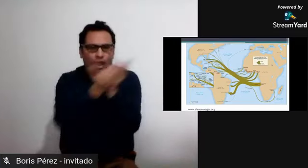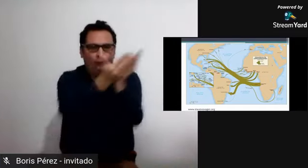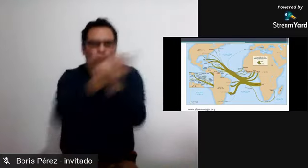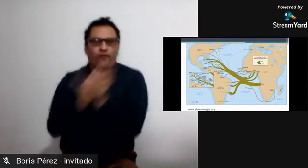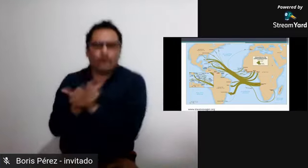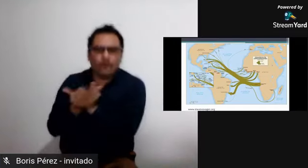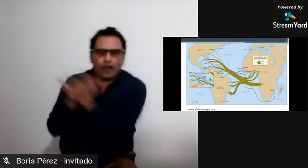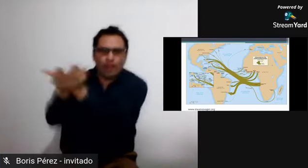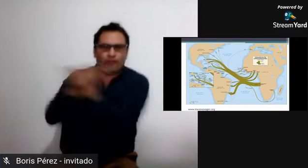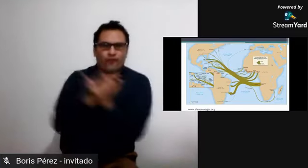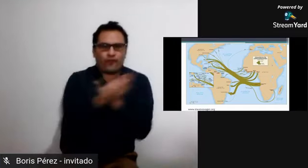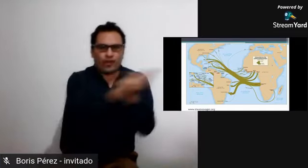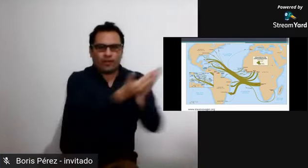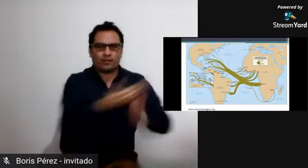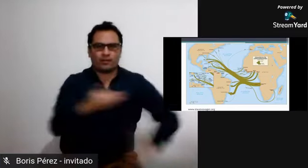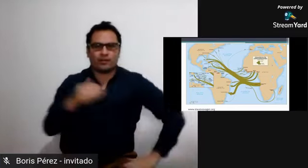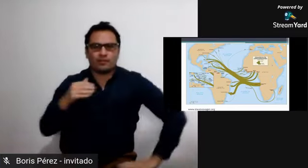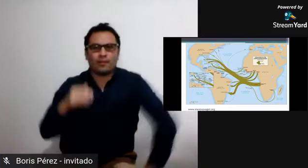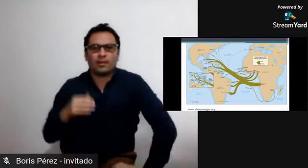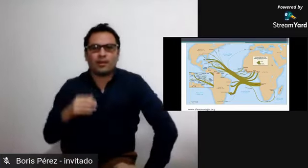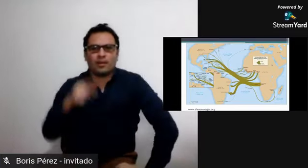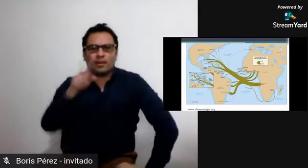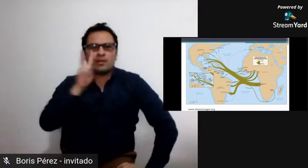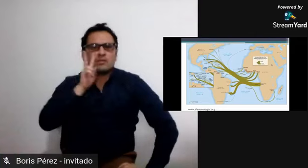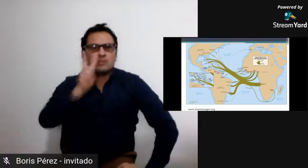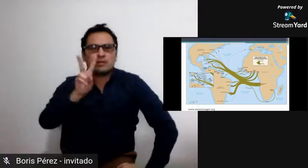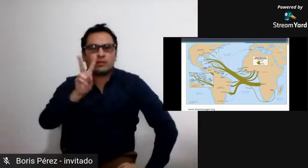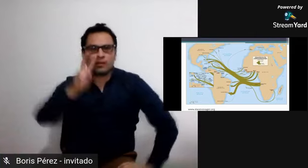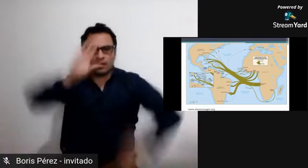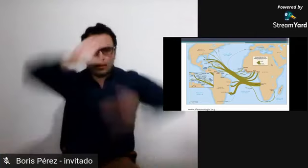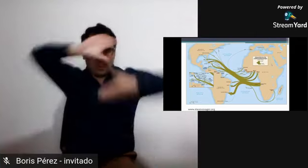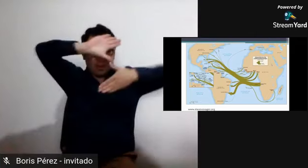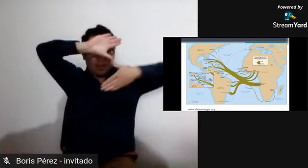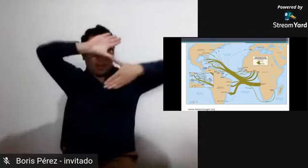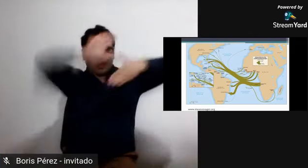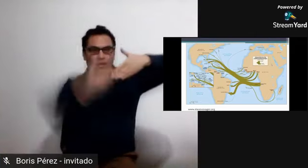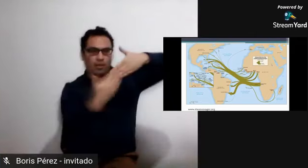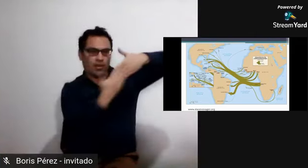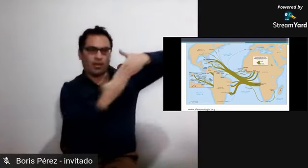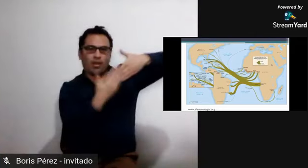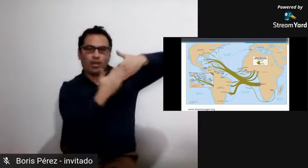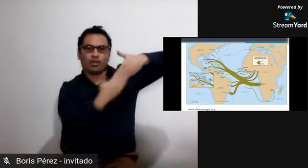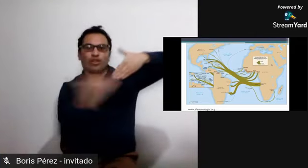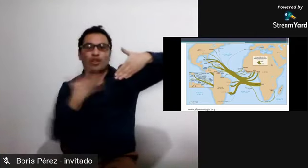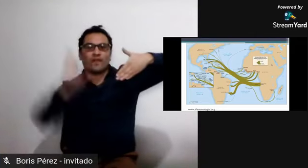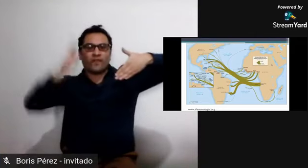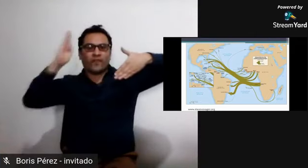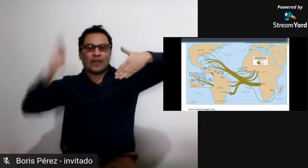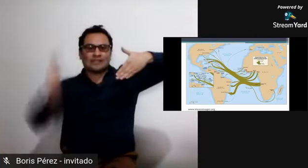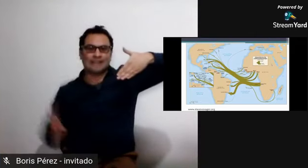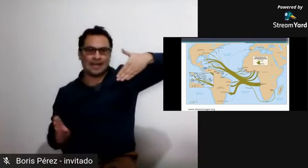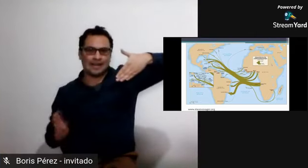estas personas que traficaban con los esclavos y a dónde fueron llevados principalmente